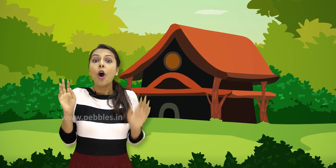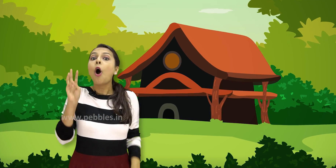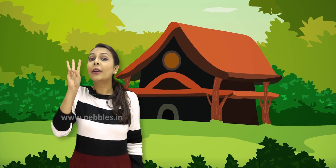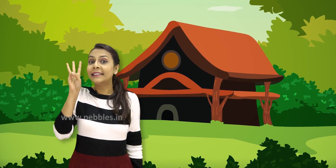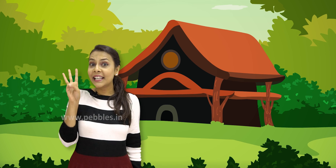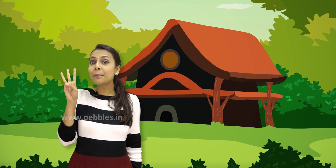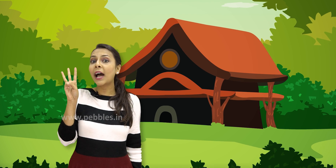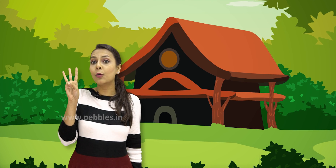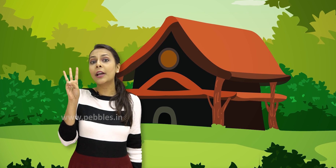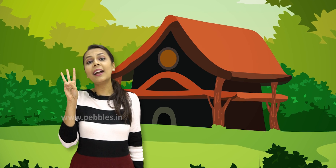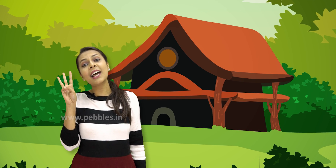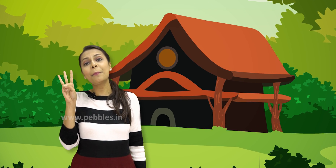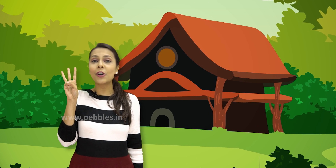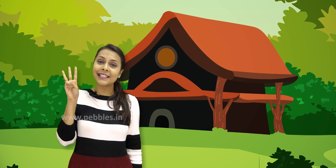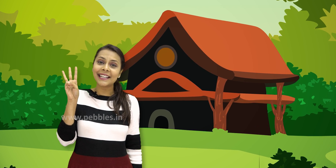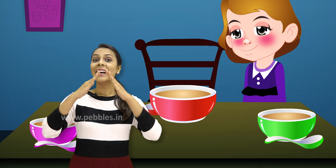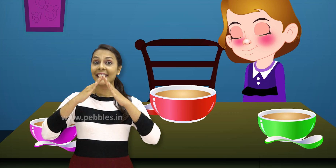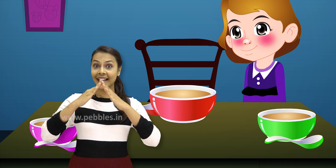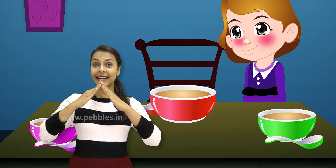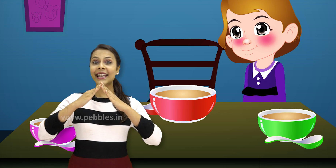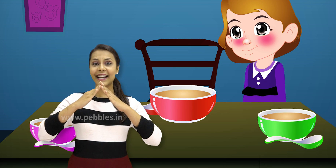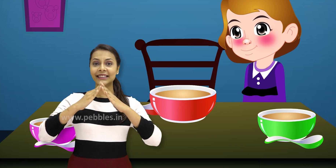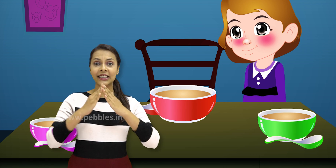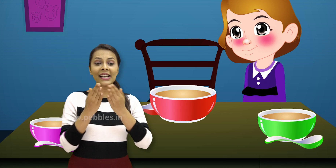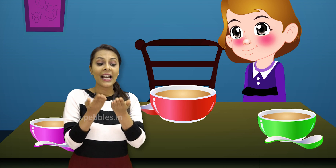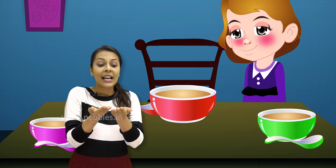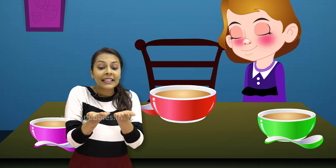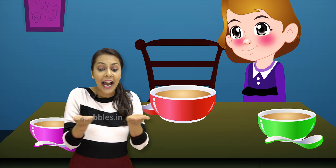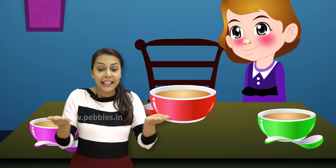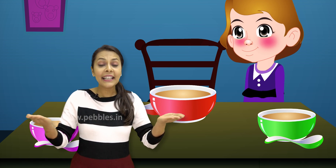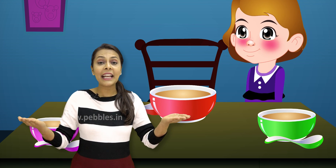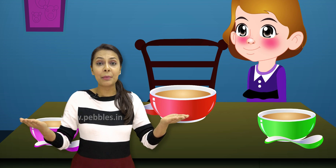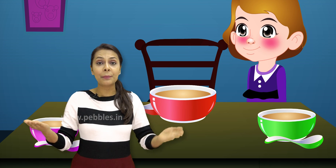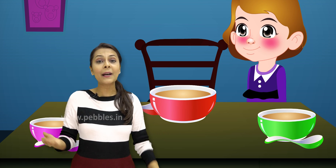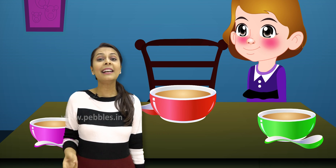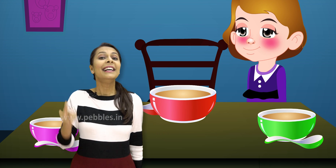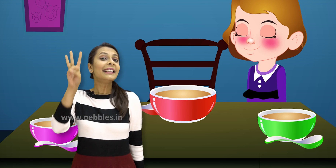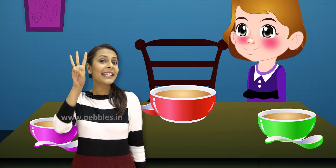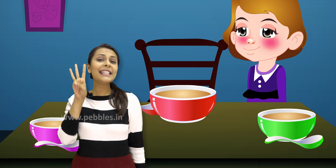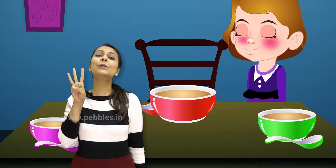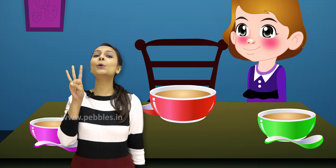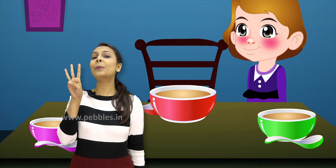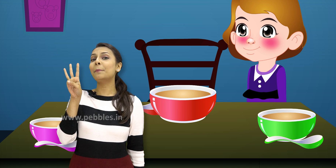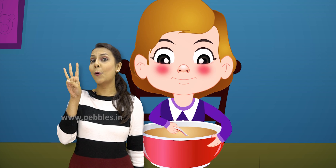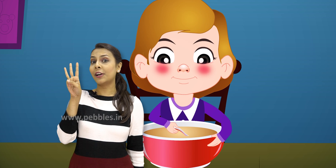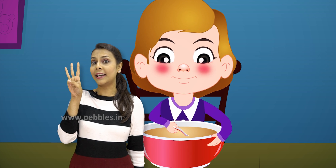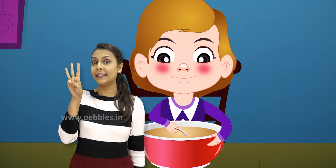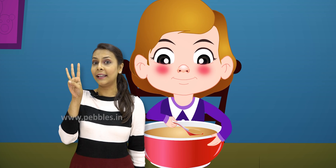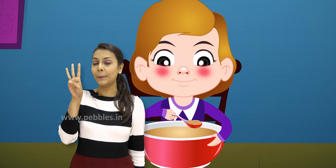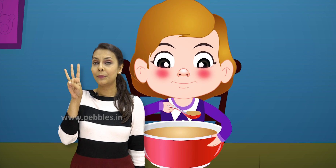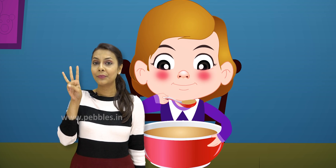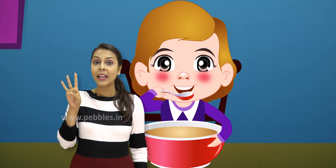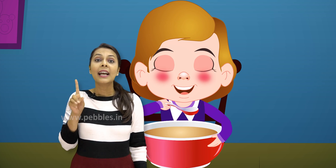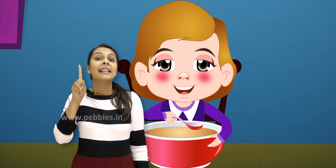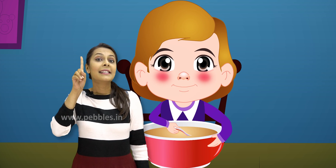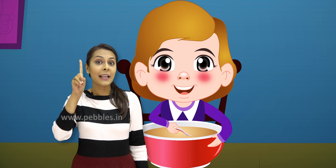और तीन भालू के घर पहुची घर के अंदर डाइनिंग टेबल पर तीन सूप के बोल रखे